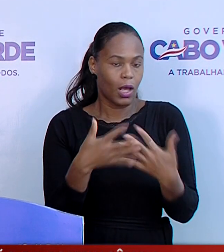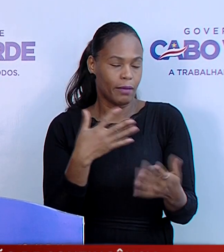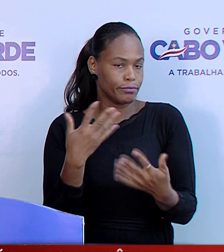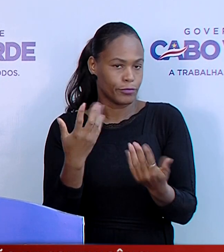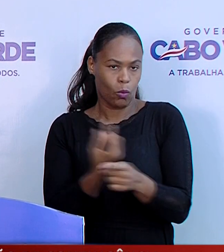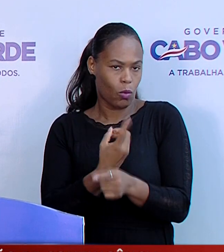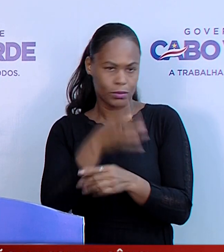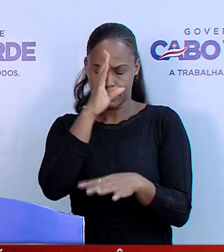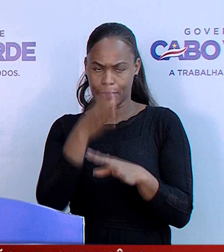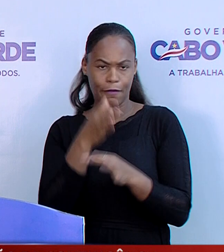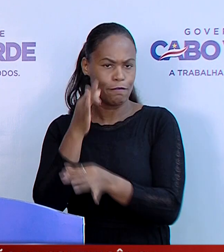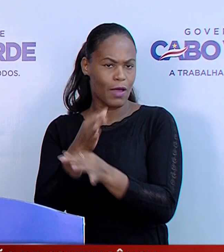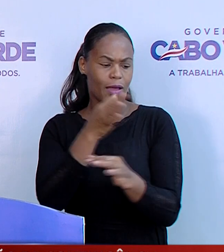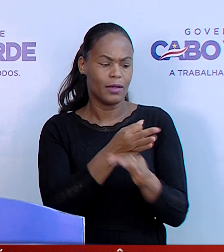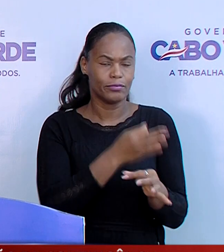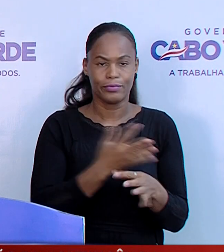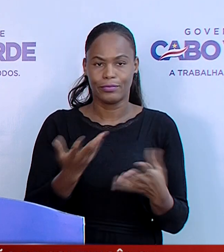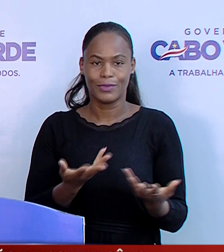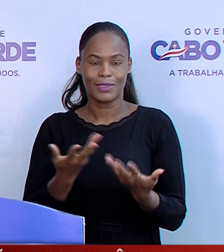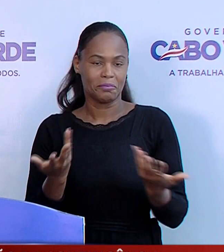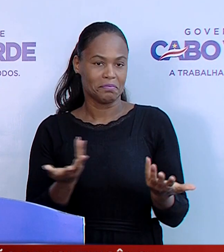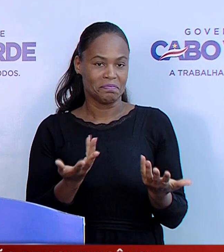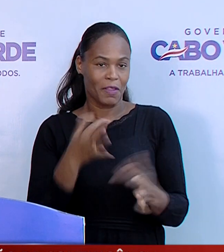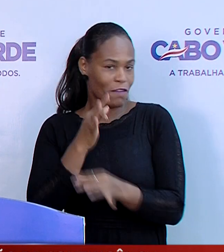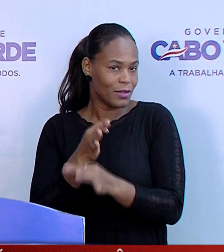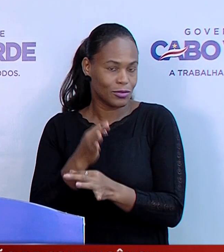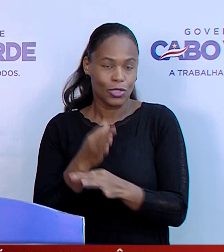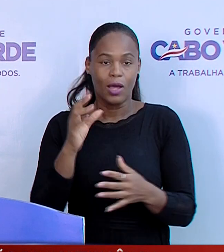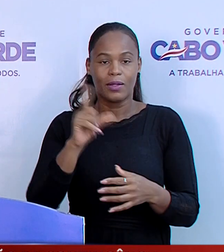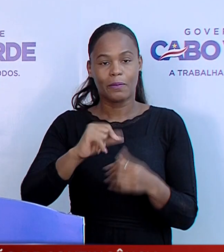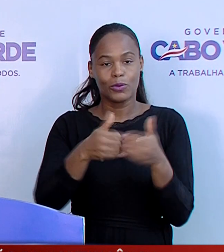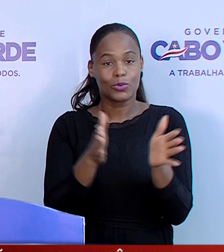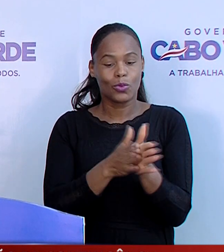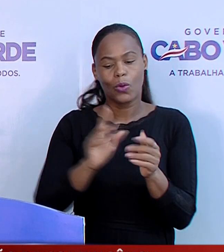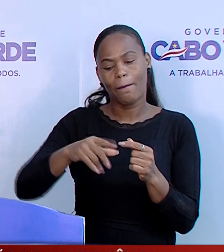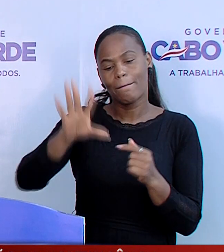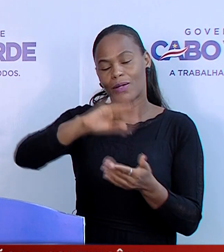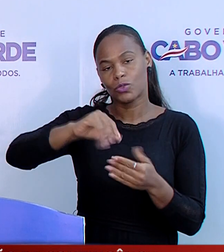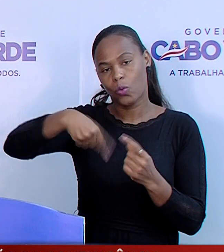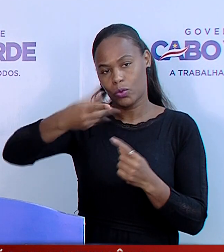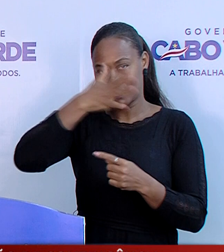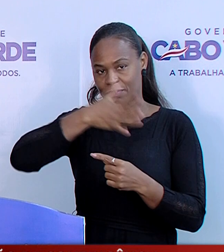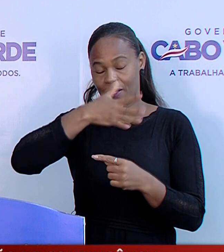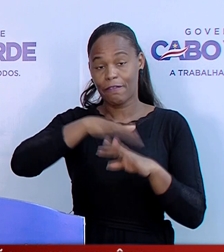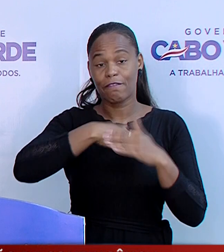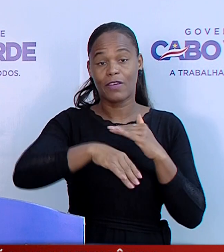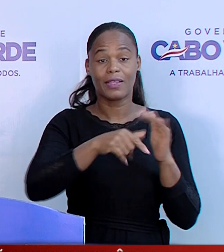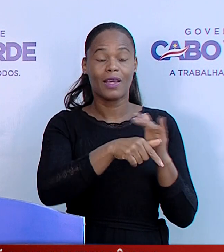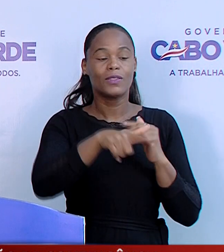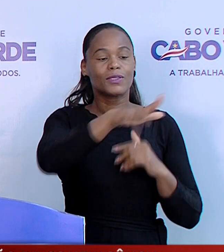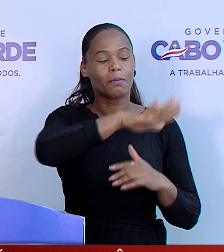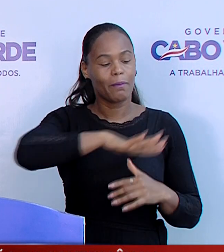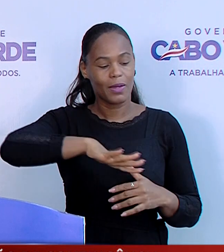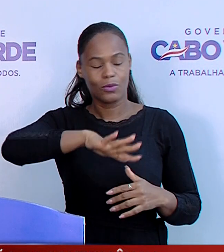espetáculos, festivais, festas e todas as demais atividades realizadas em